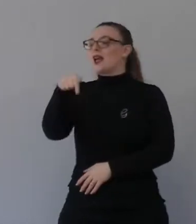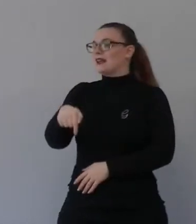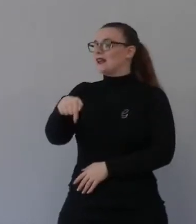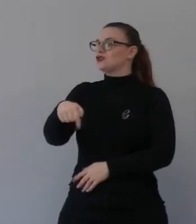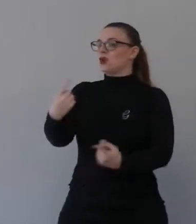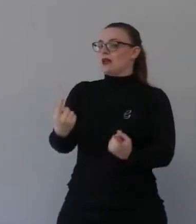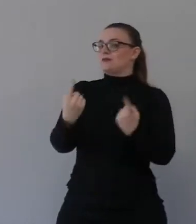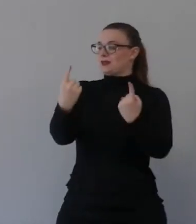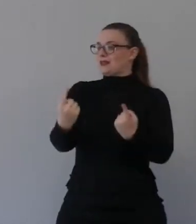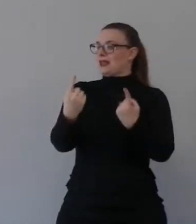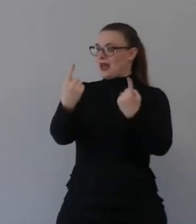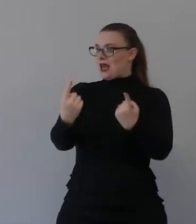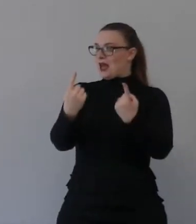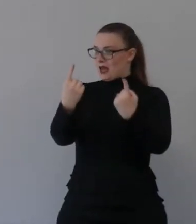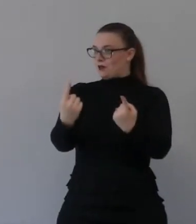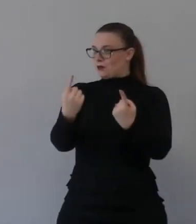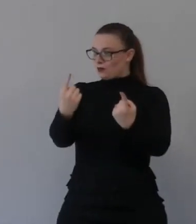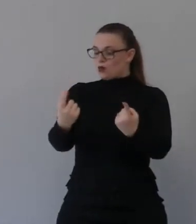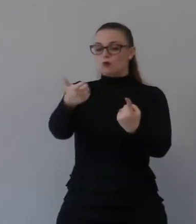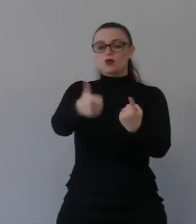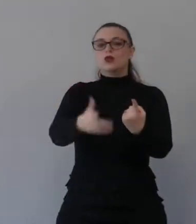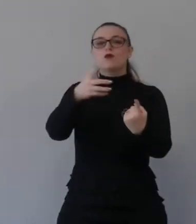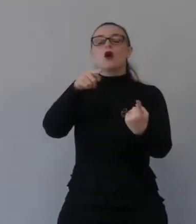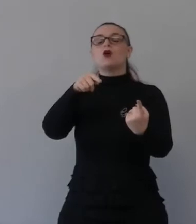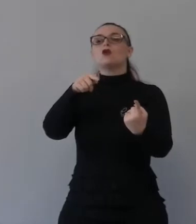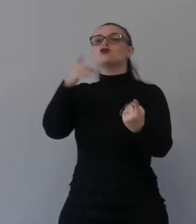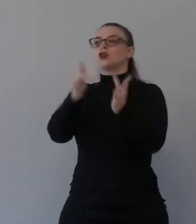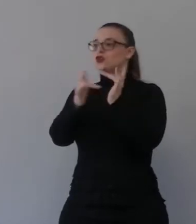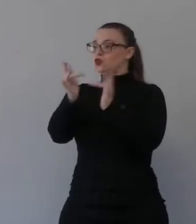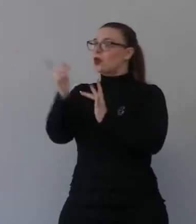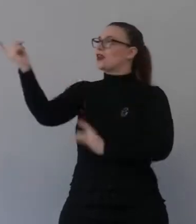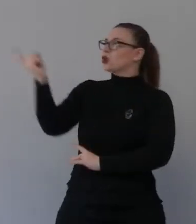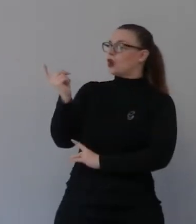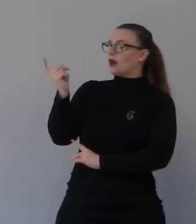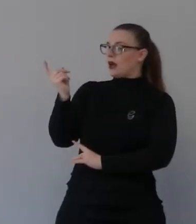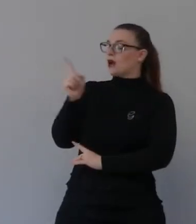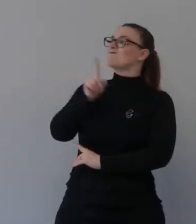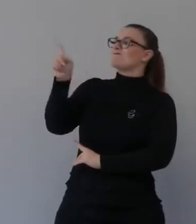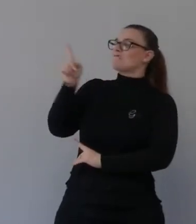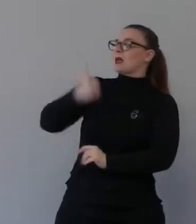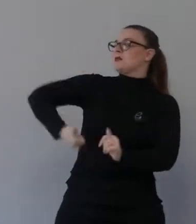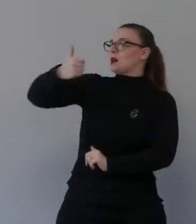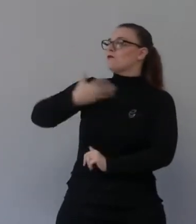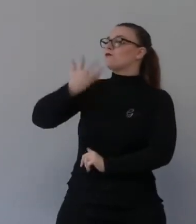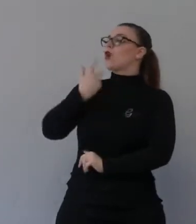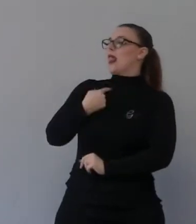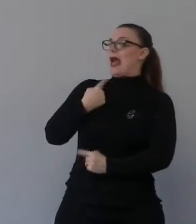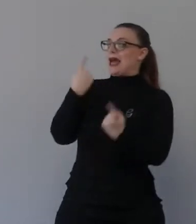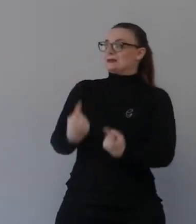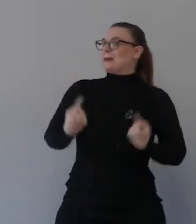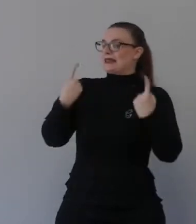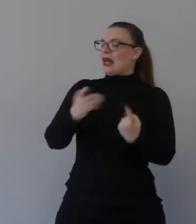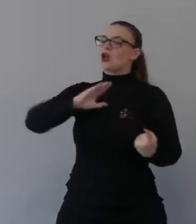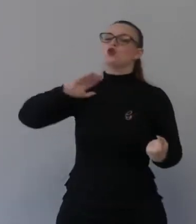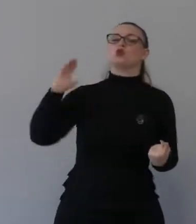Perché Gesù mi vuole che tutti quanti non vengono. è quello che è il vero simbolo del Natale. Gesù viene